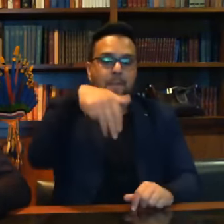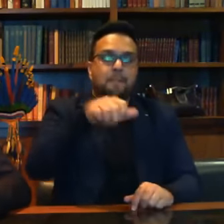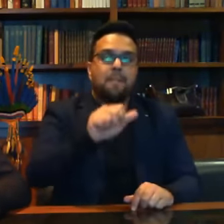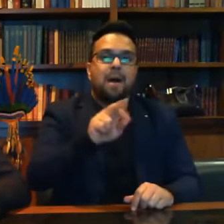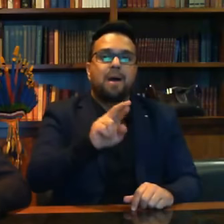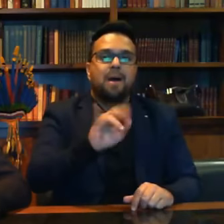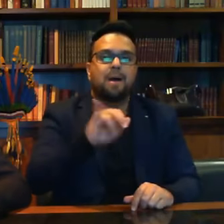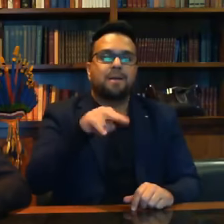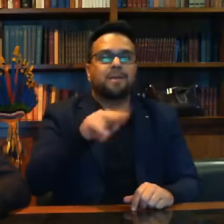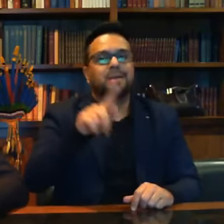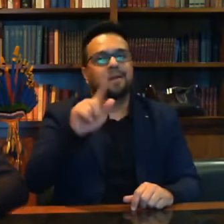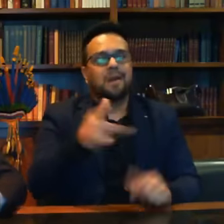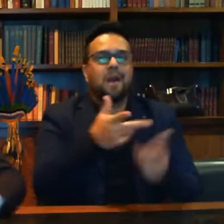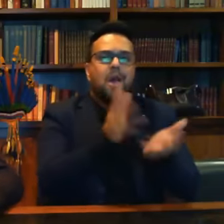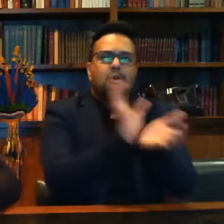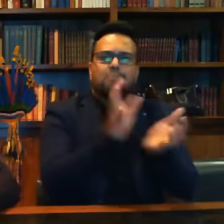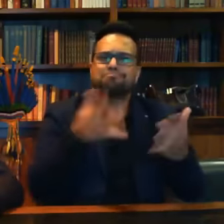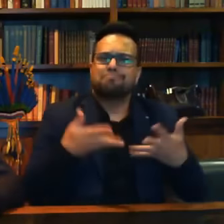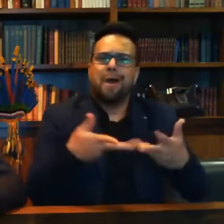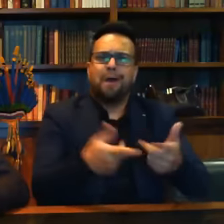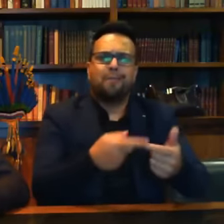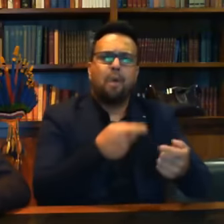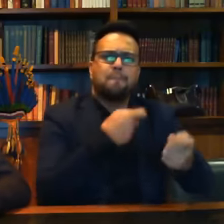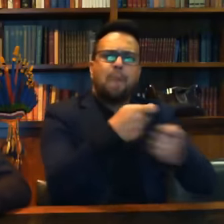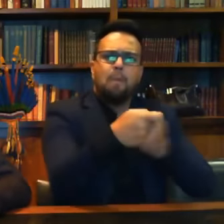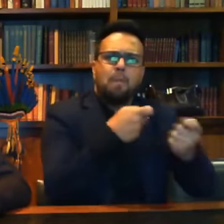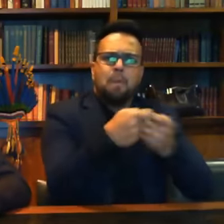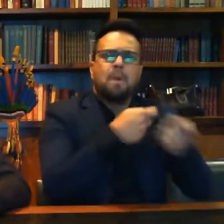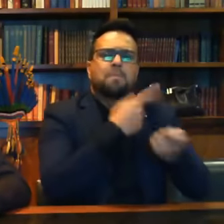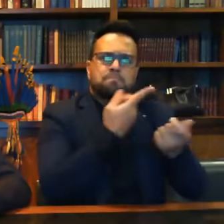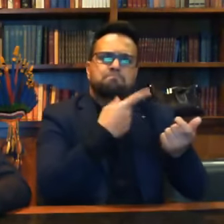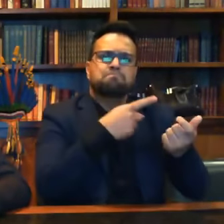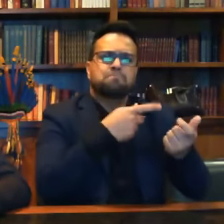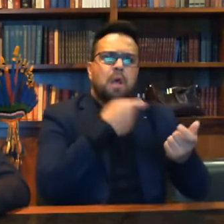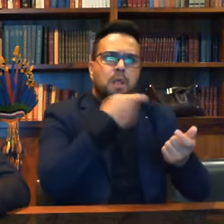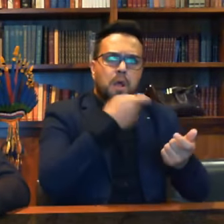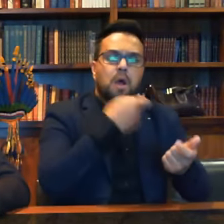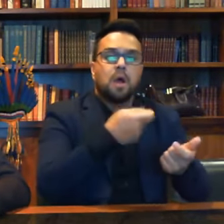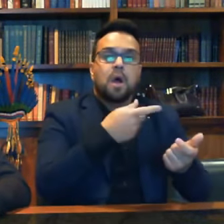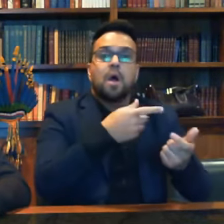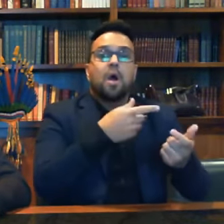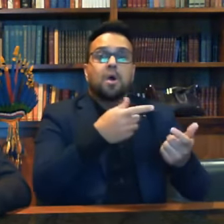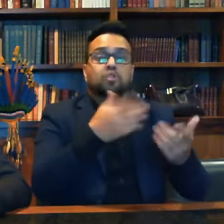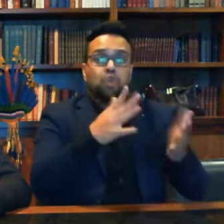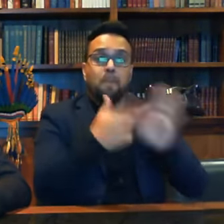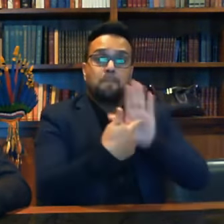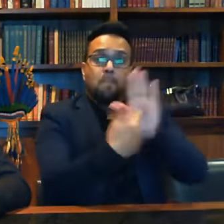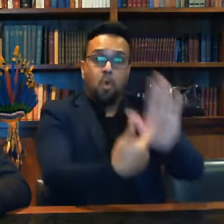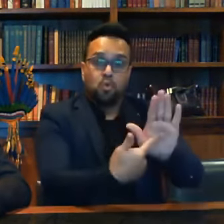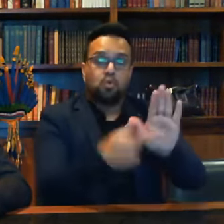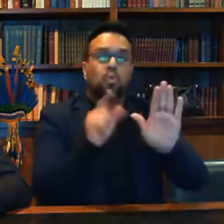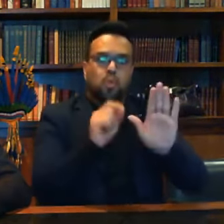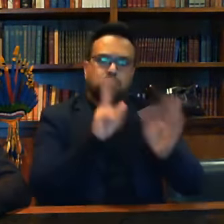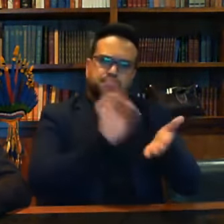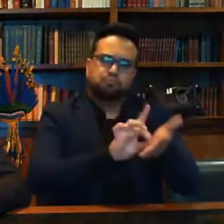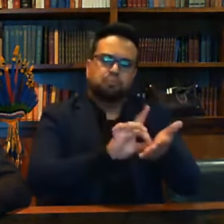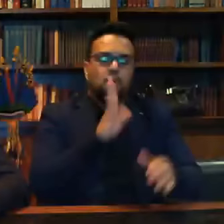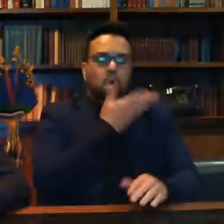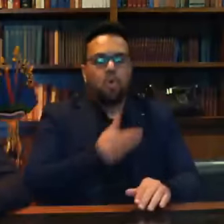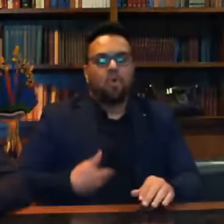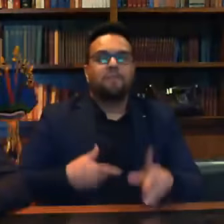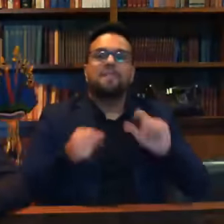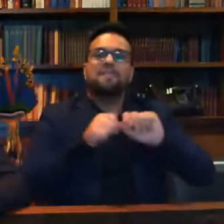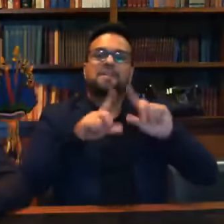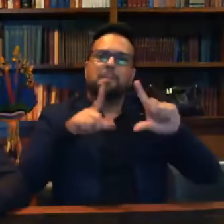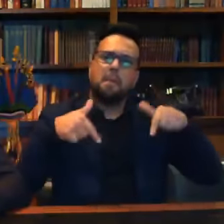equipe formidável de entrevistadores realmente conduziram para que nós mostrássemos o que o governo estava fazendo